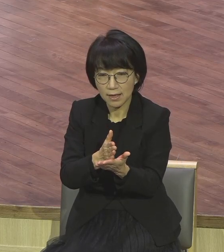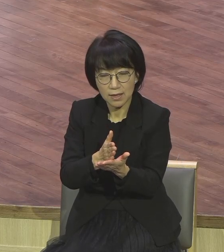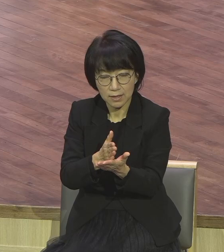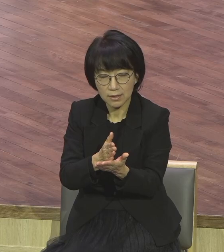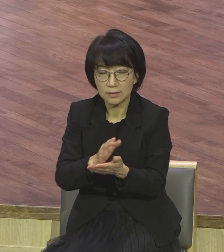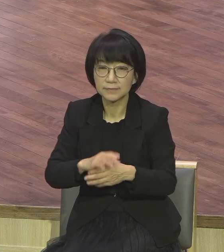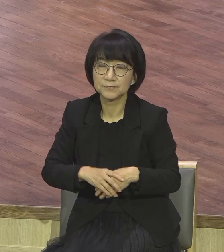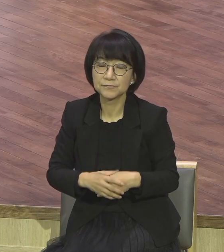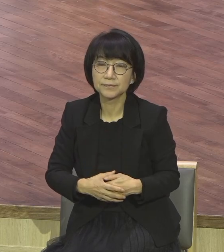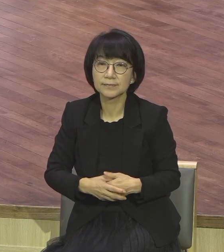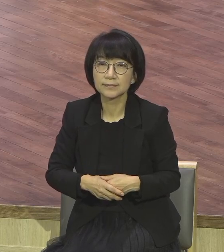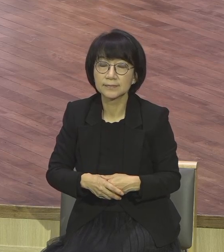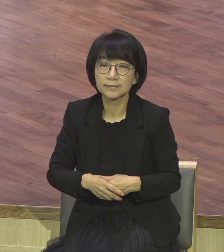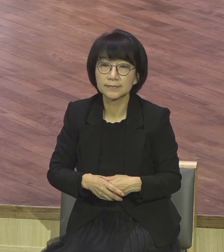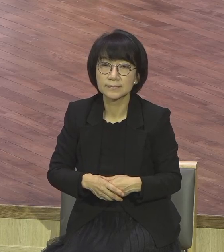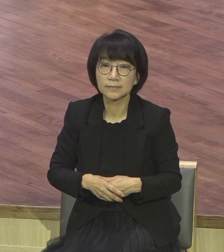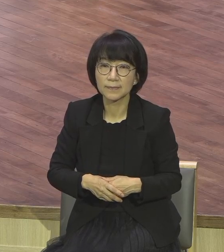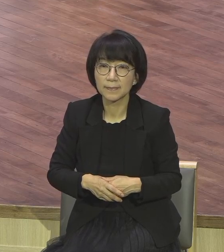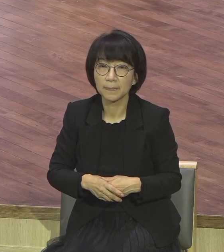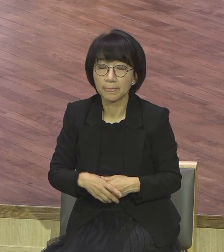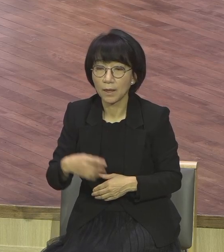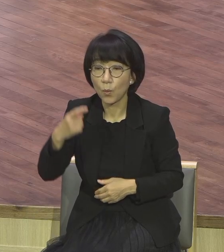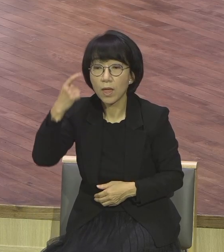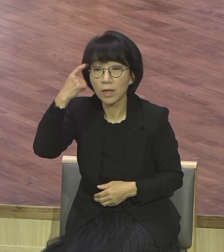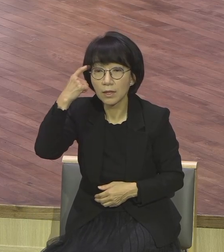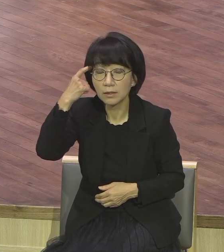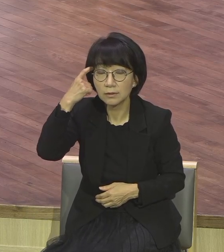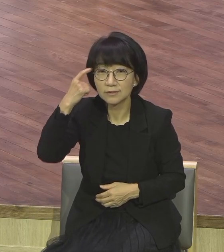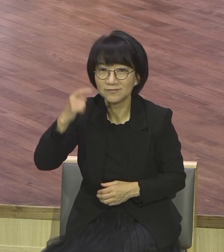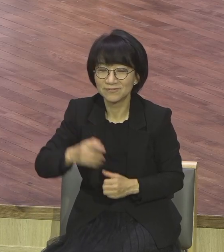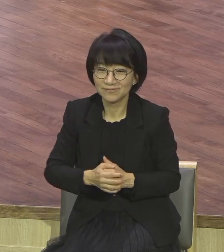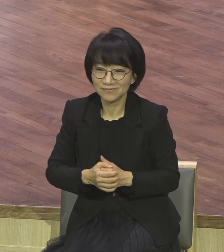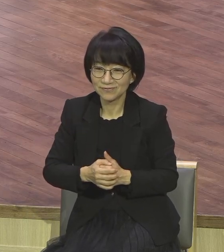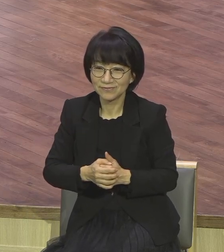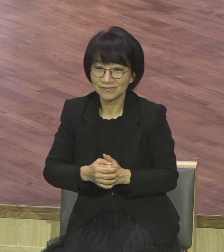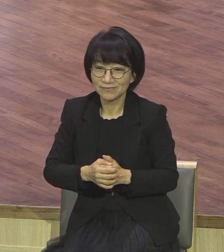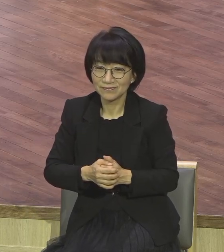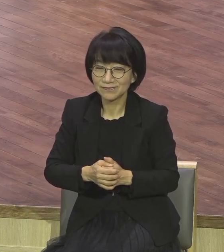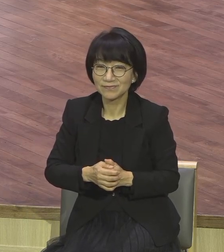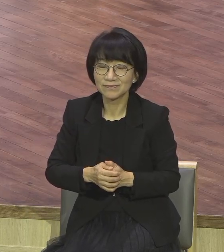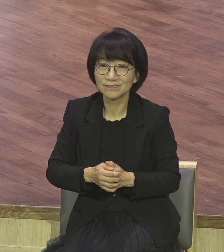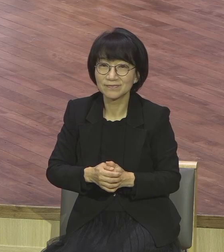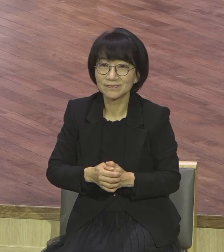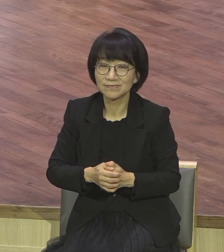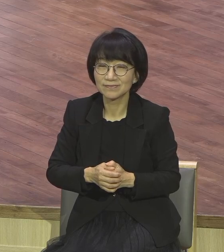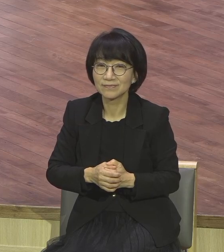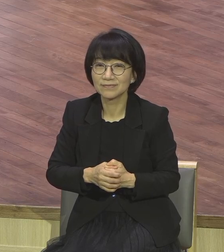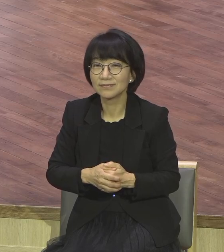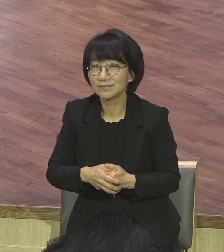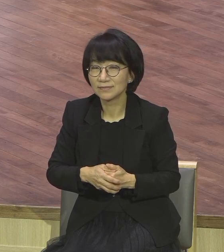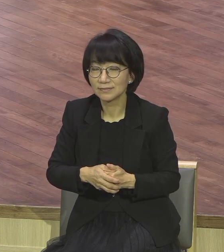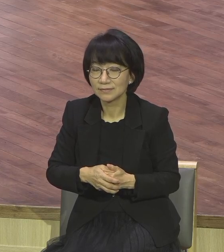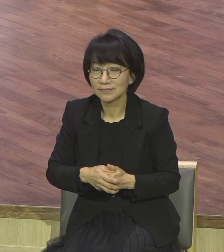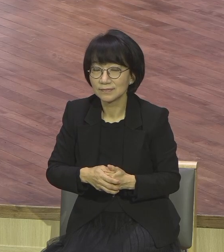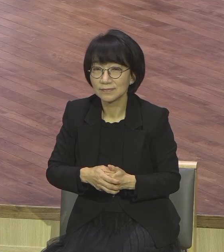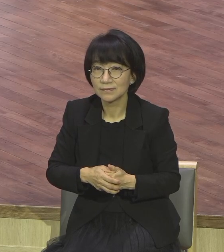이유가 뭡니까 바로 전도하는 전도자에게는